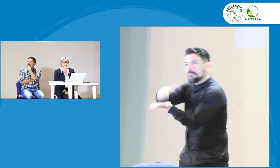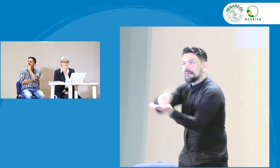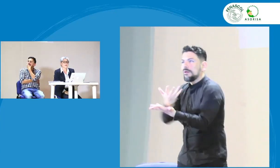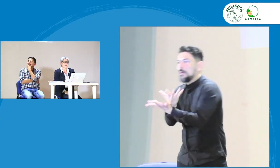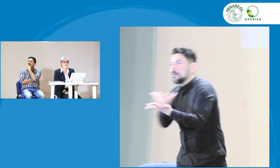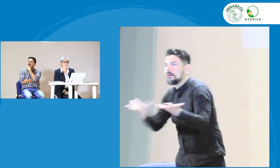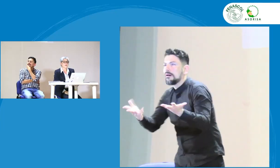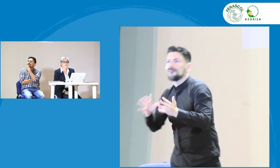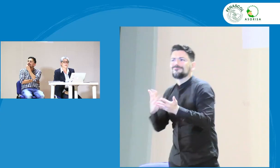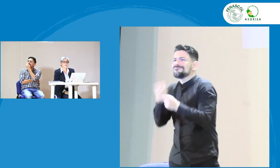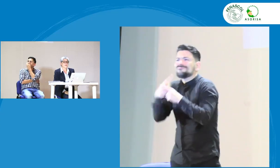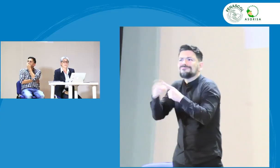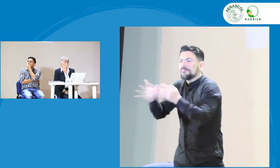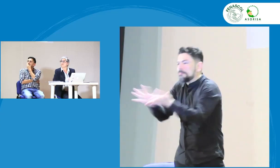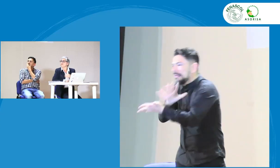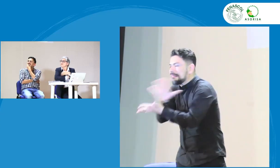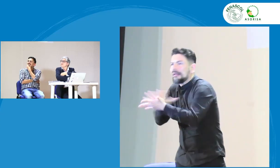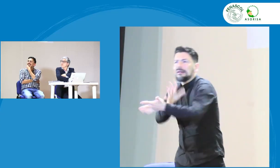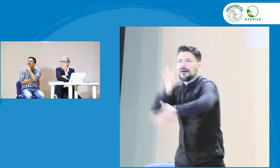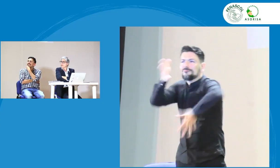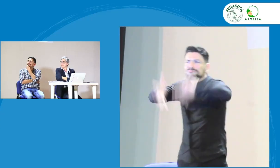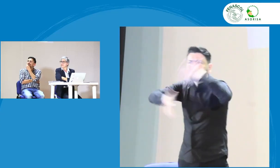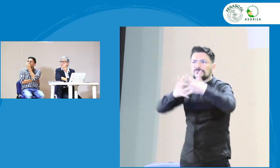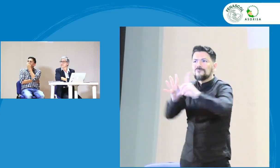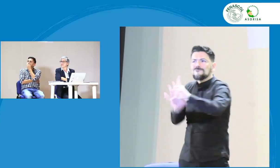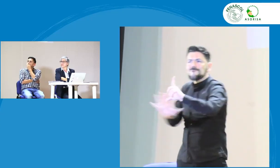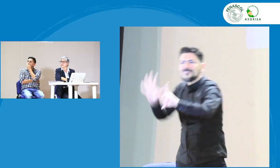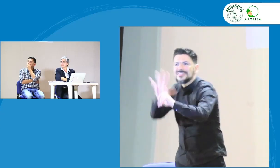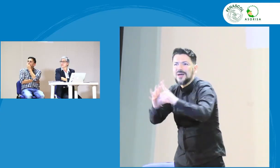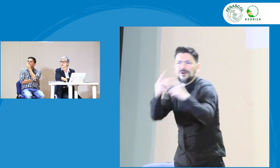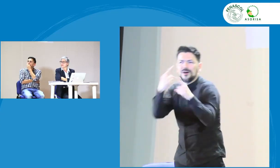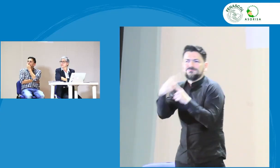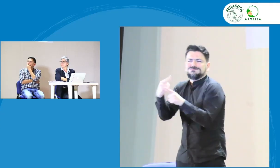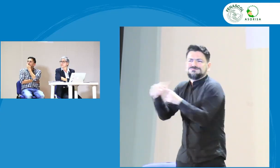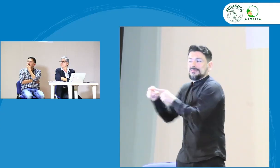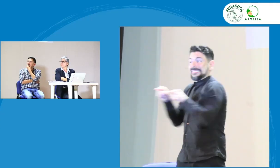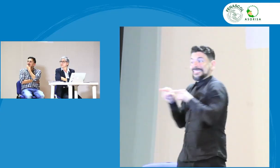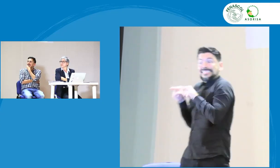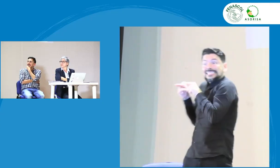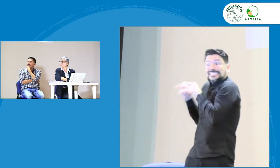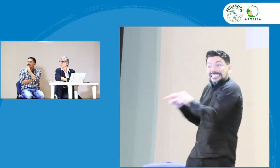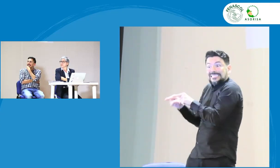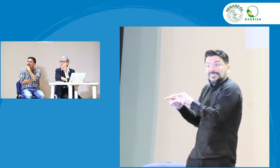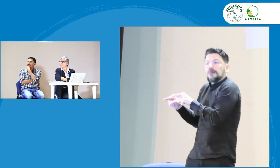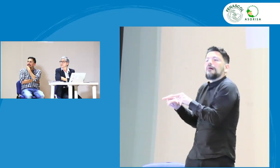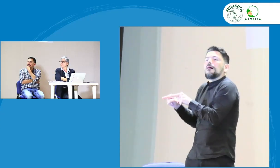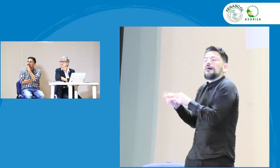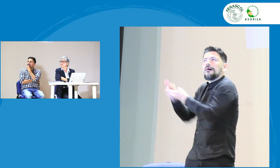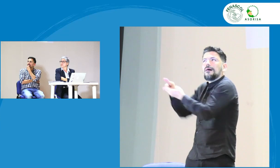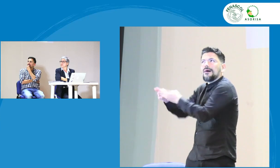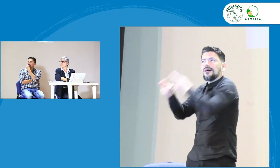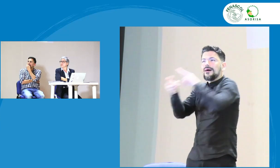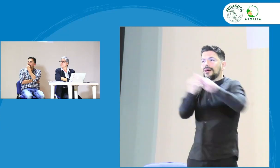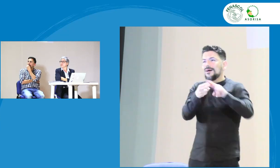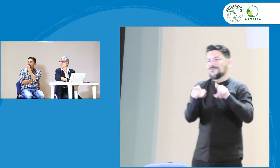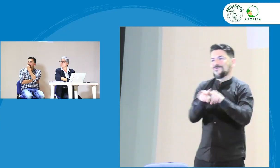de docentes, estudiantes, materiales, todo lo que requerimos, material didáctico, videos.